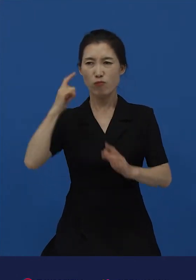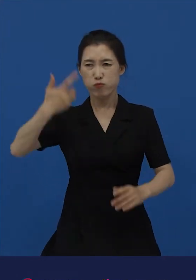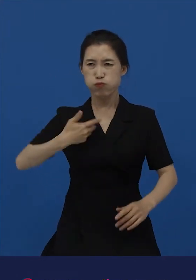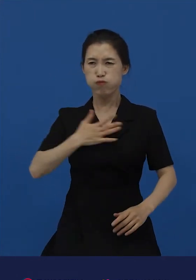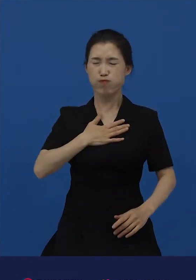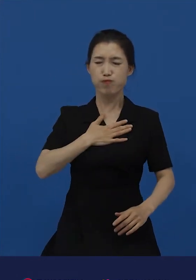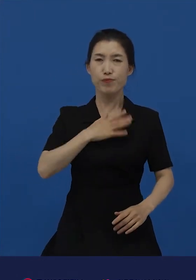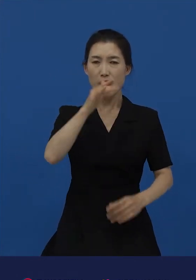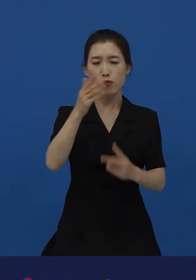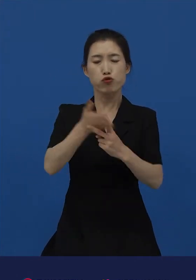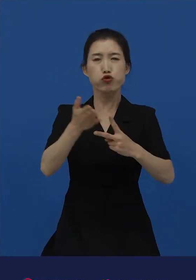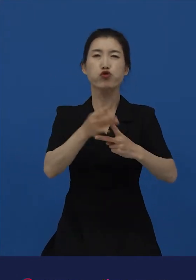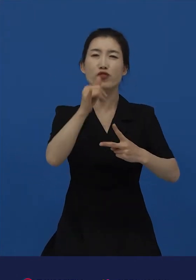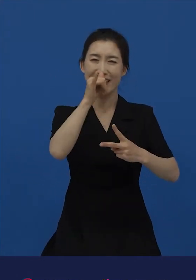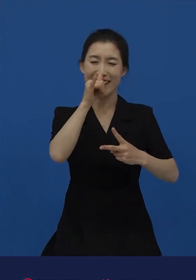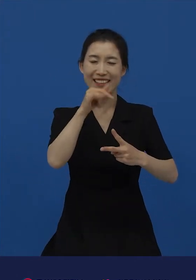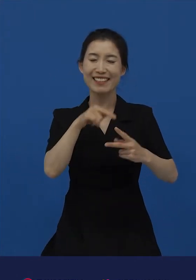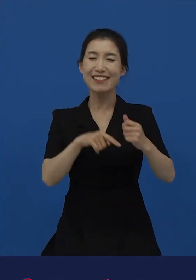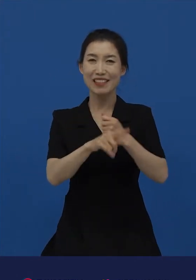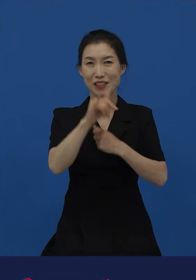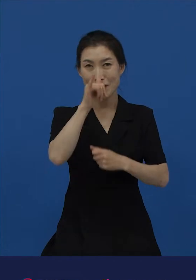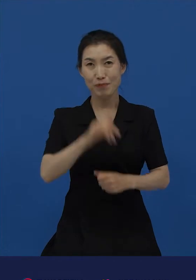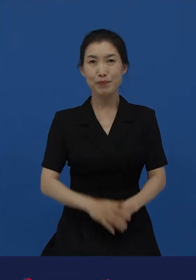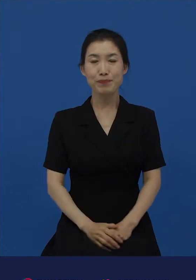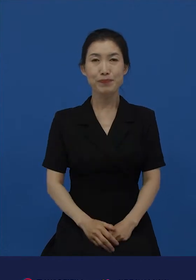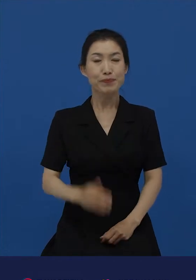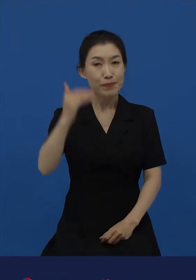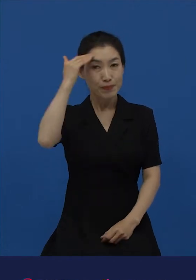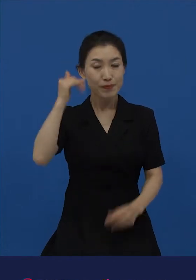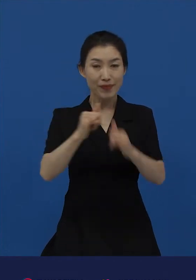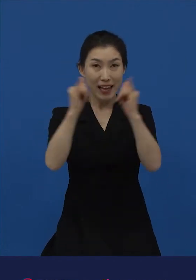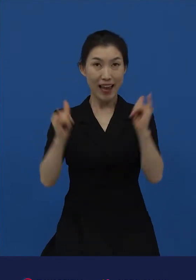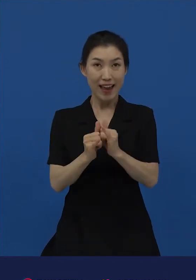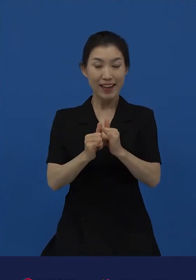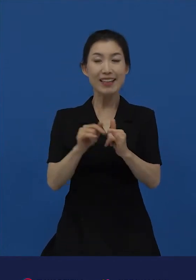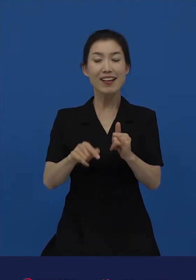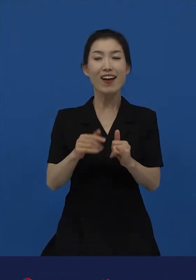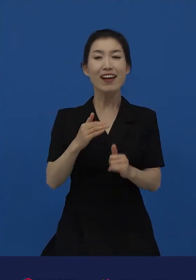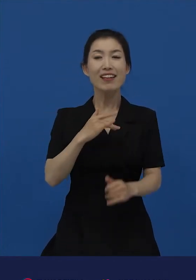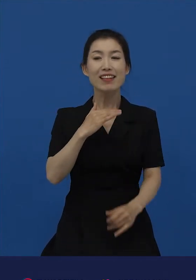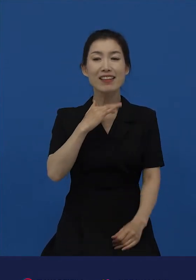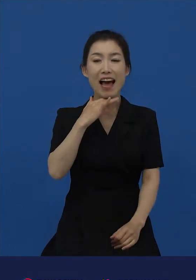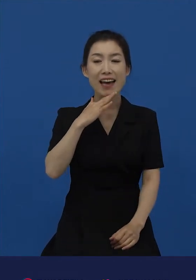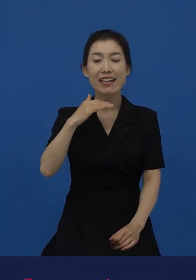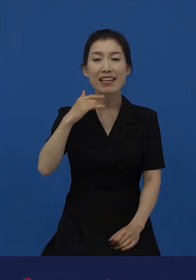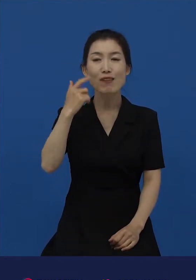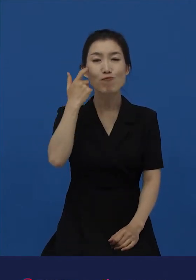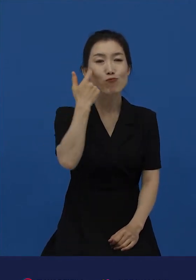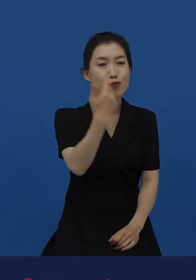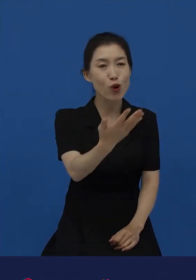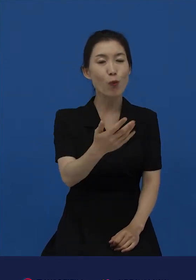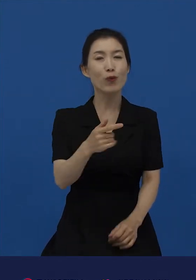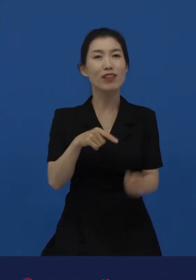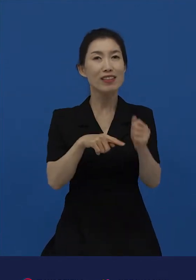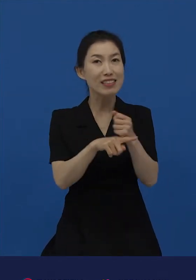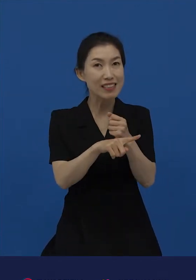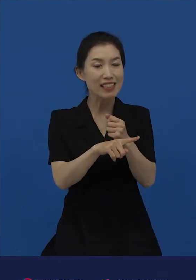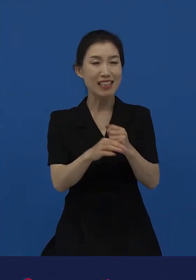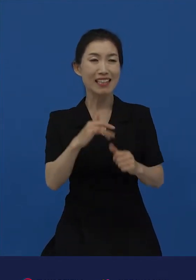결국 우리 사회에서 나이를 묻는 것은 나이를 묻는 것 이상의 의미를 지닌다는 것을 알 수